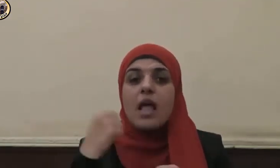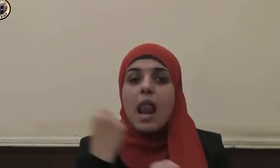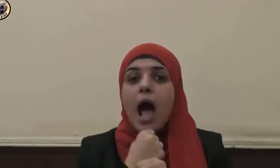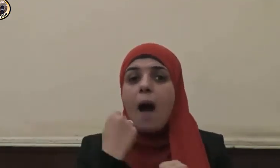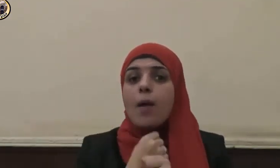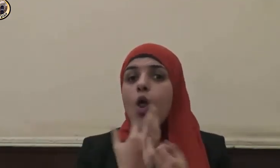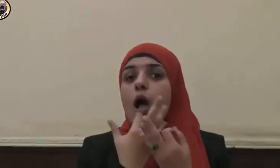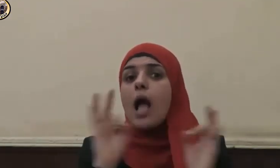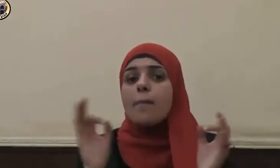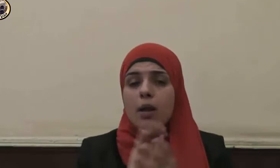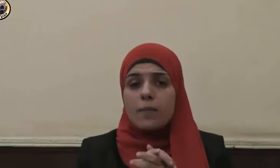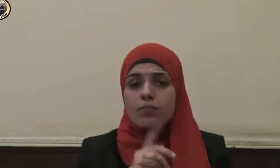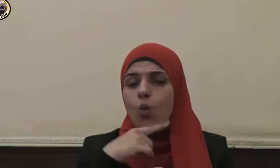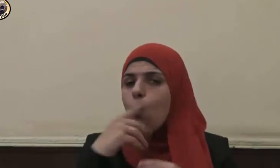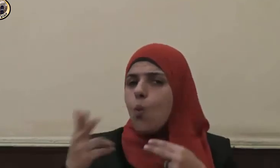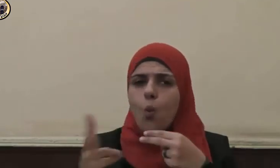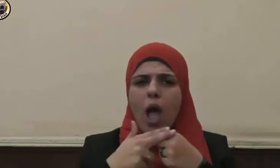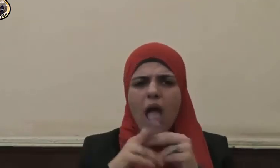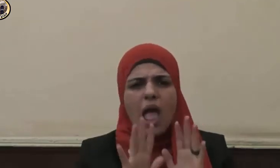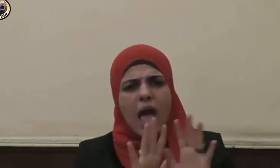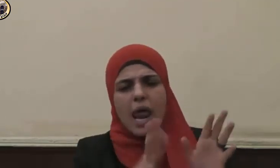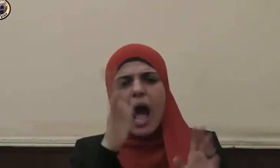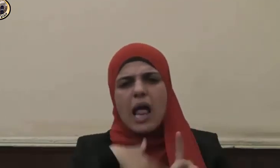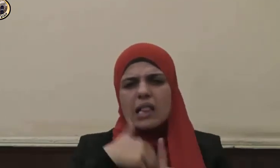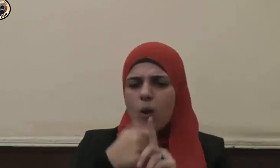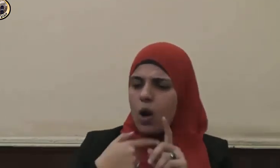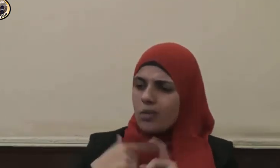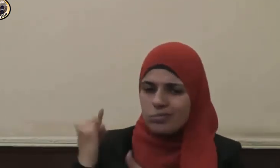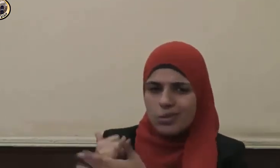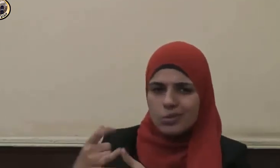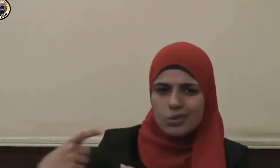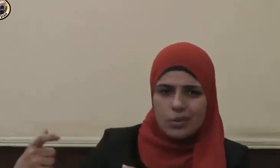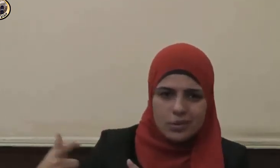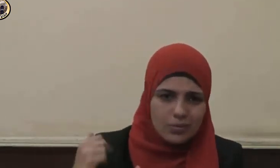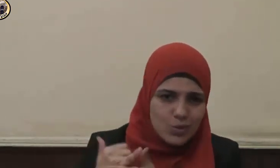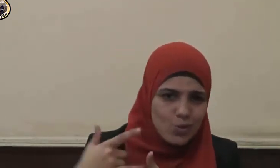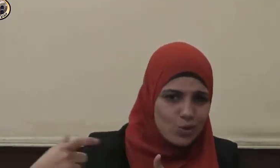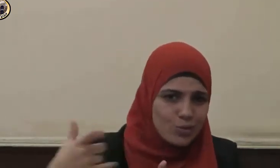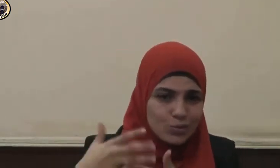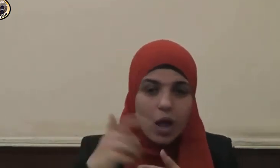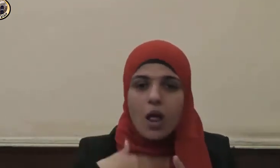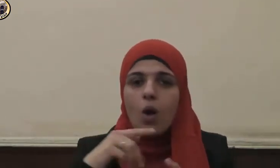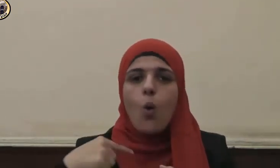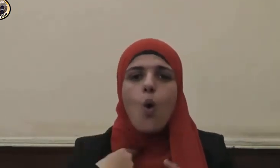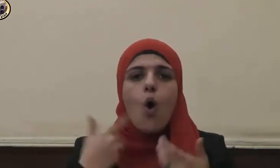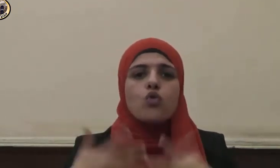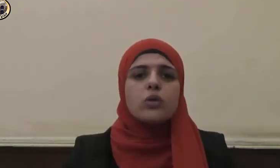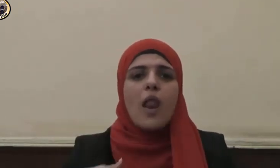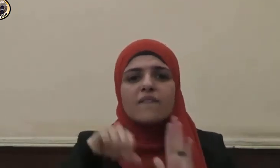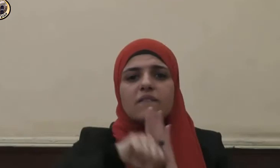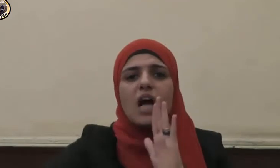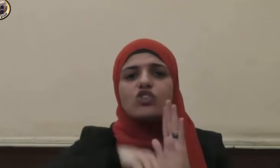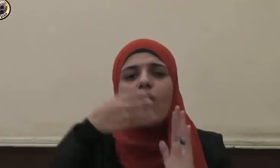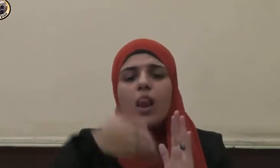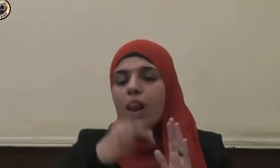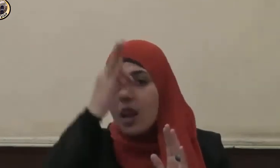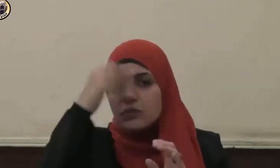وينهى عن التواكل الذي يضر ولا ينفع ولا نبادغ إذا قلنا